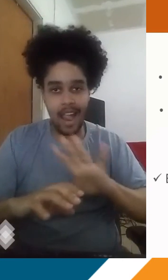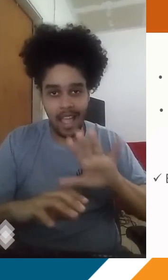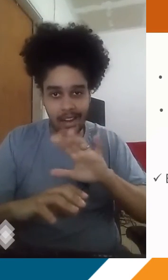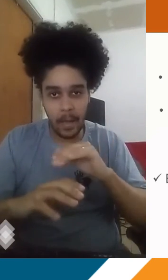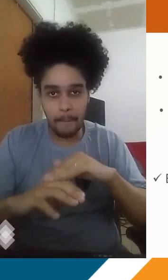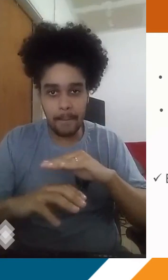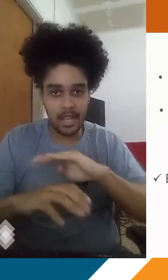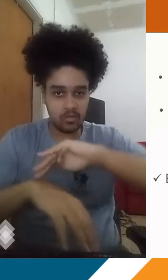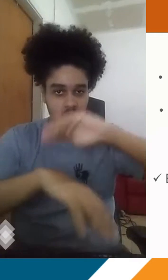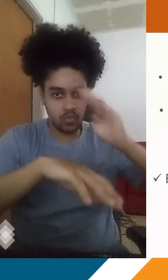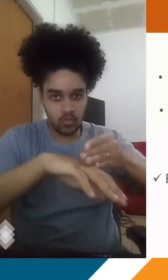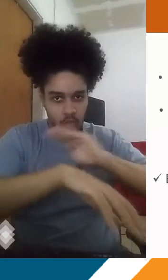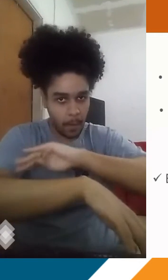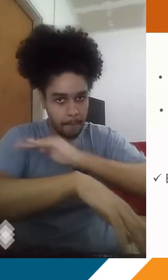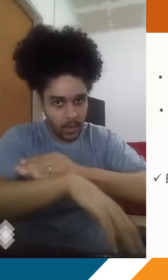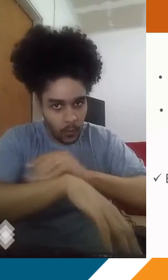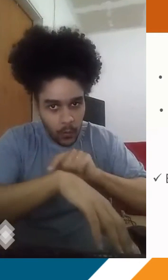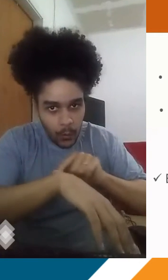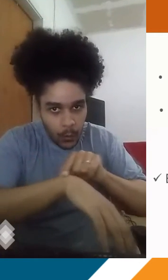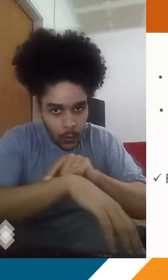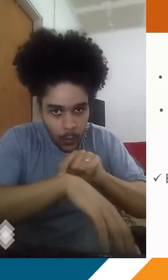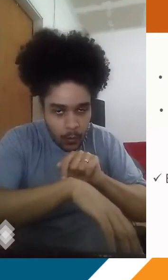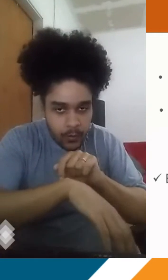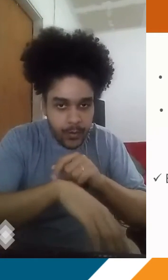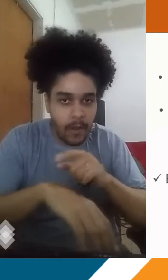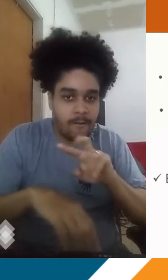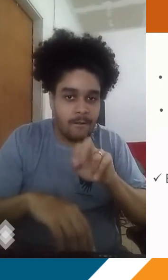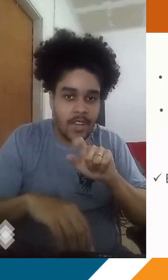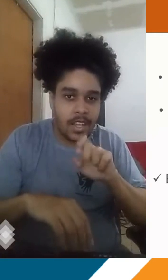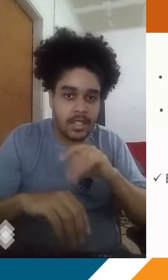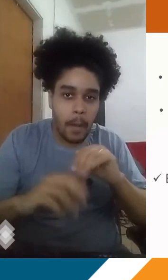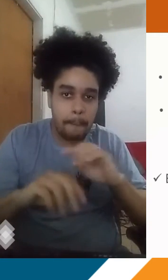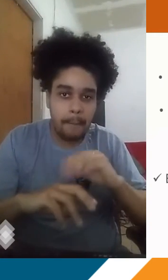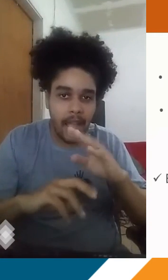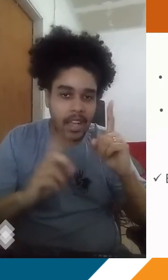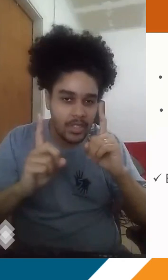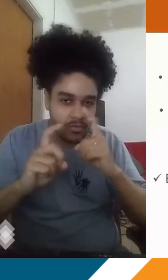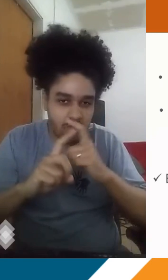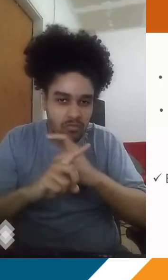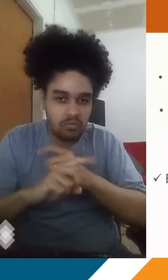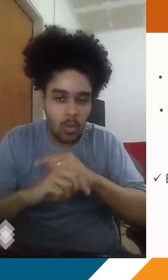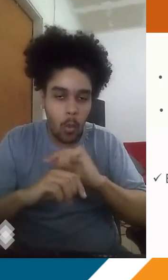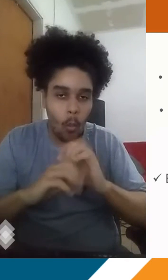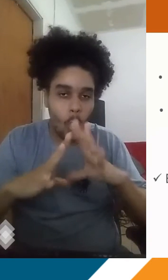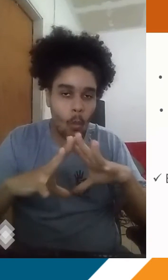Se ela for cercada por áreas mais altas, se ela está presente essa massa de ar fria no fundo de vale, né?